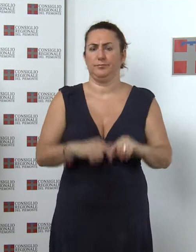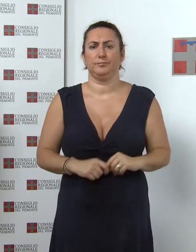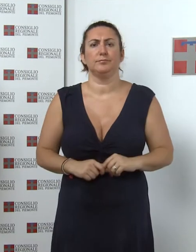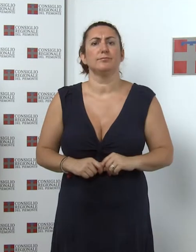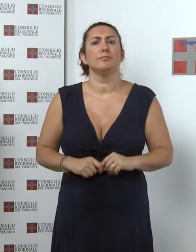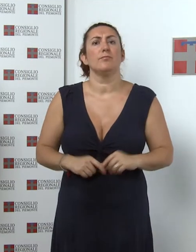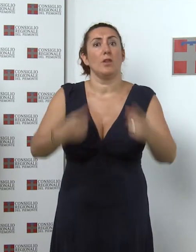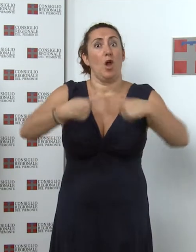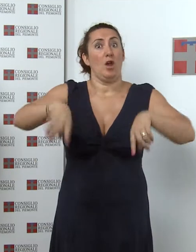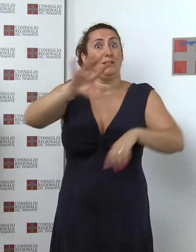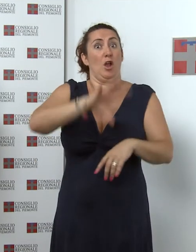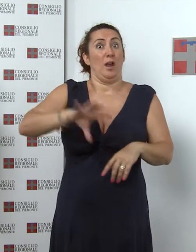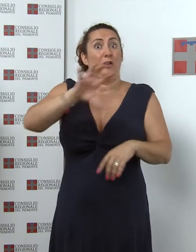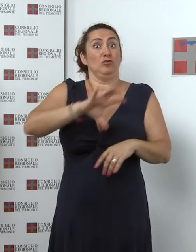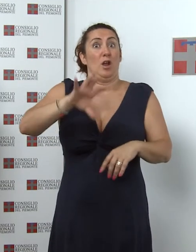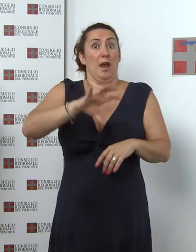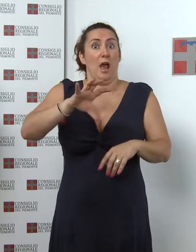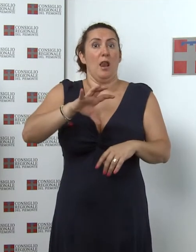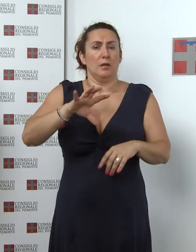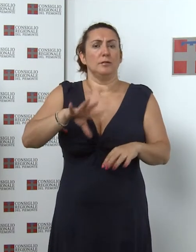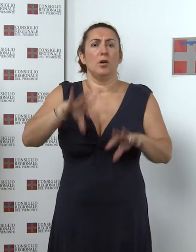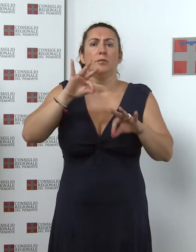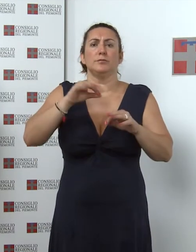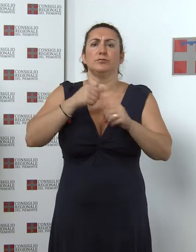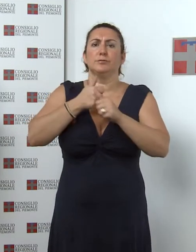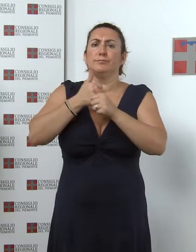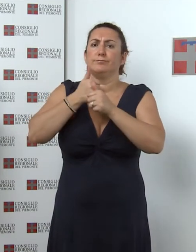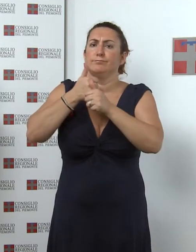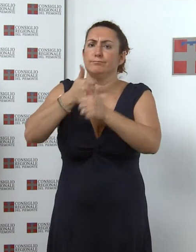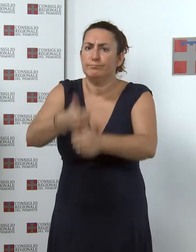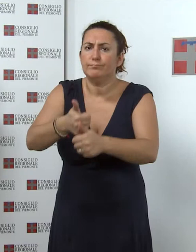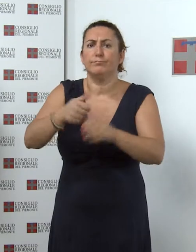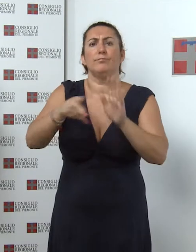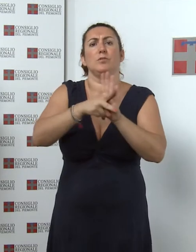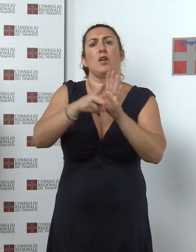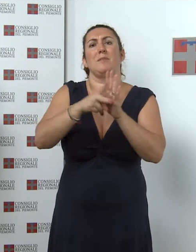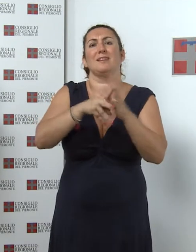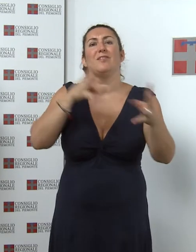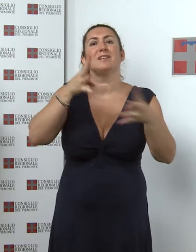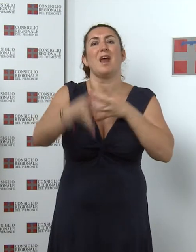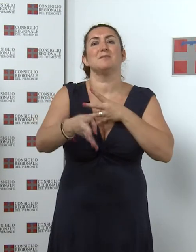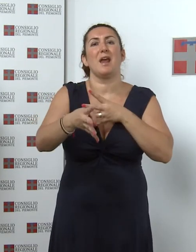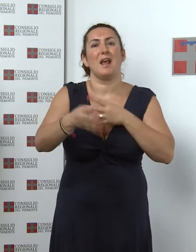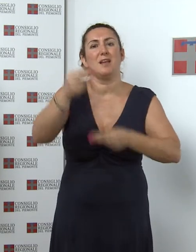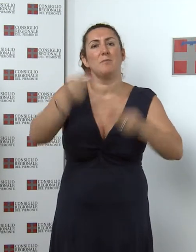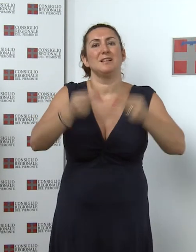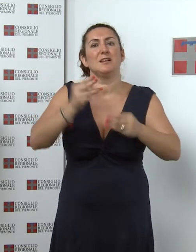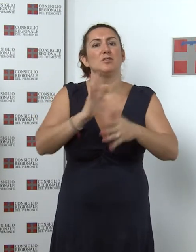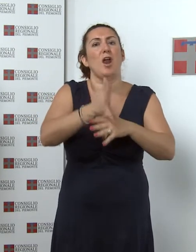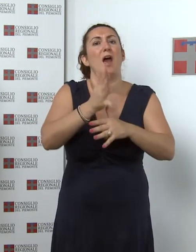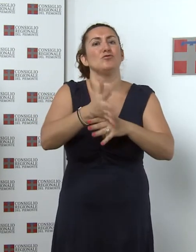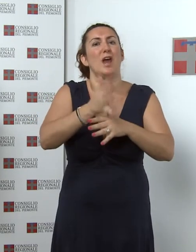Il Consiglio regionale si sta adeguando rapidamente alla normativa sulla trasparenza dell'amministrazione e sull'accesso ai dati pubblici